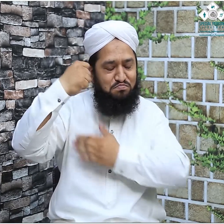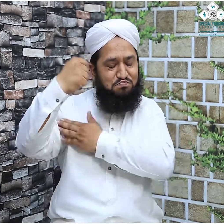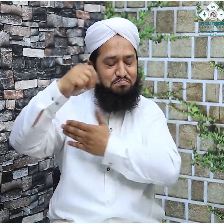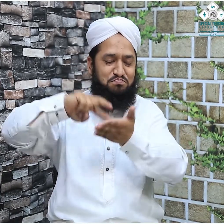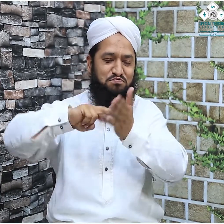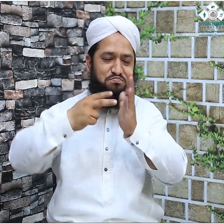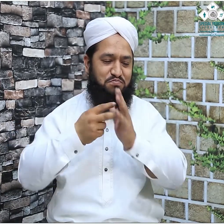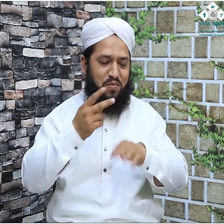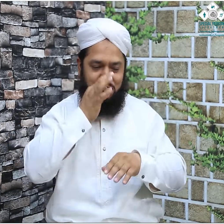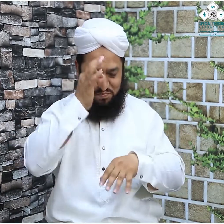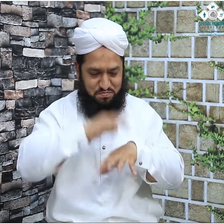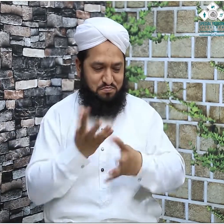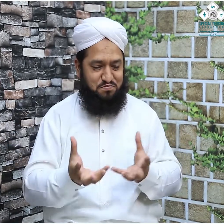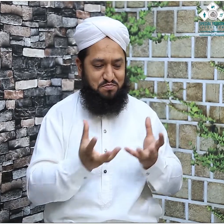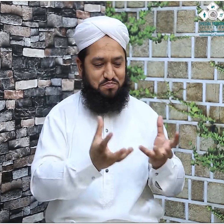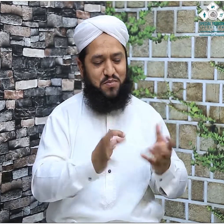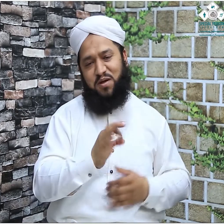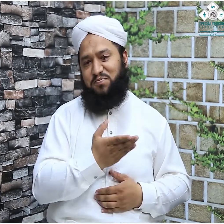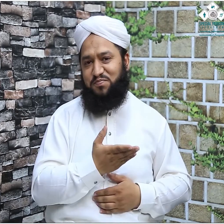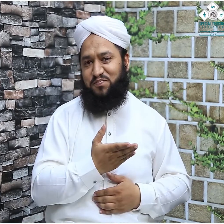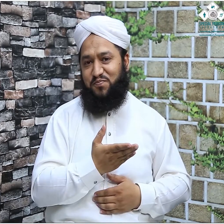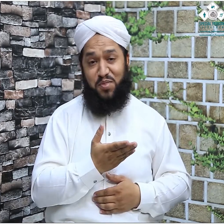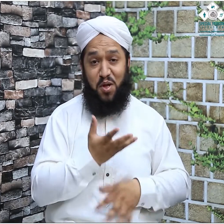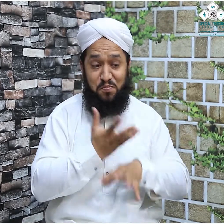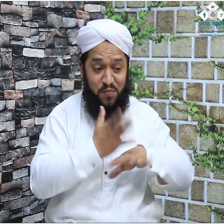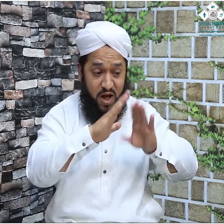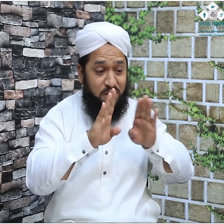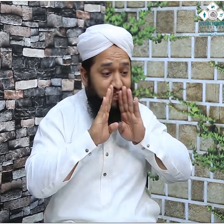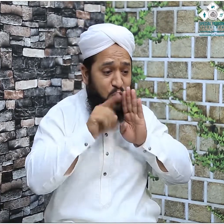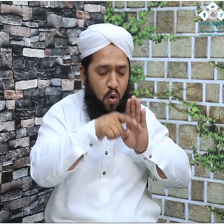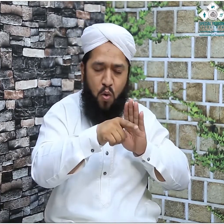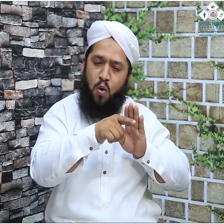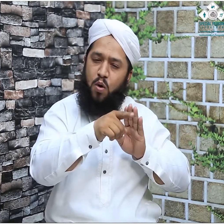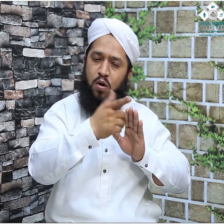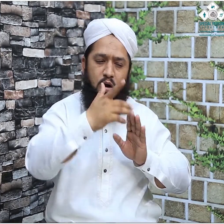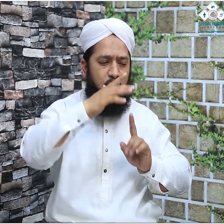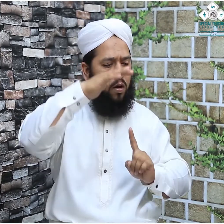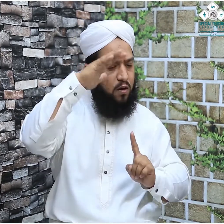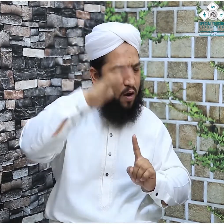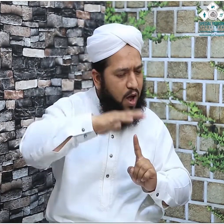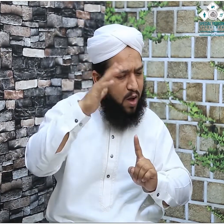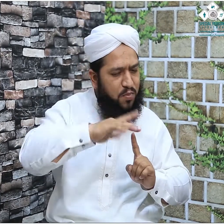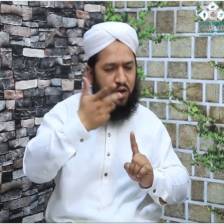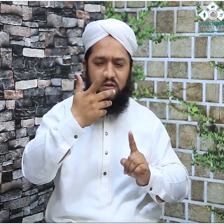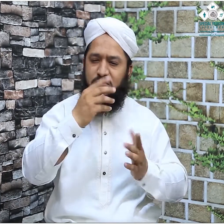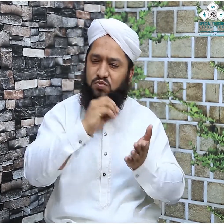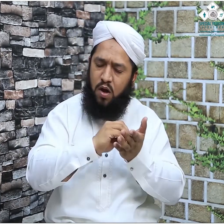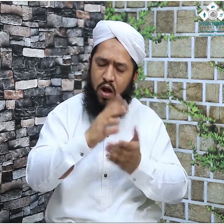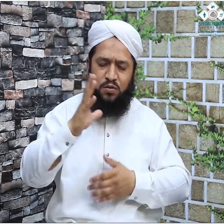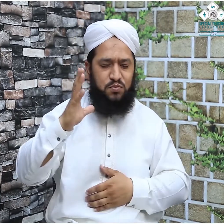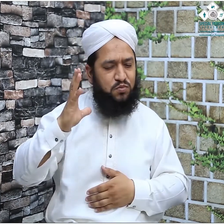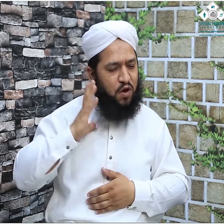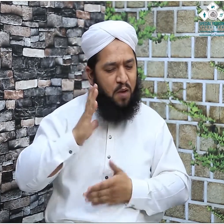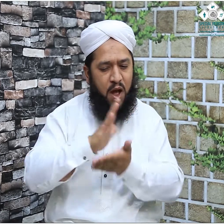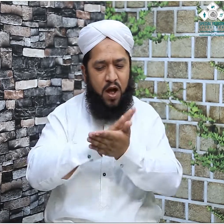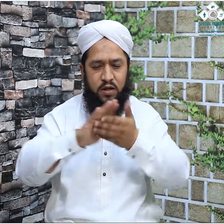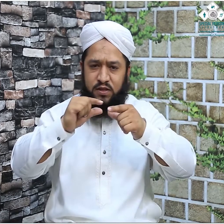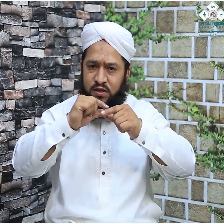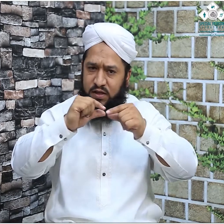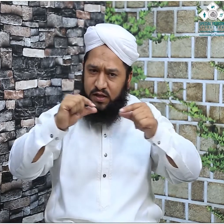بلیسنگز ہیں سبحان اللہ احادیث میں اس پتھر کی کیسی کیسی فضیلتیں بیان ہوئی ہیں ایک دو حدیثیں آپ کو سنا دیتا ہوں اب پھر چلتے